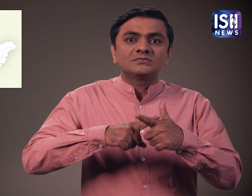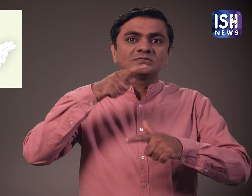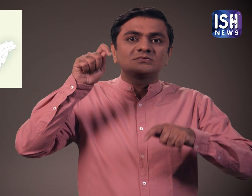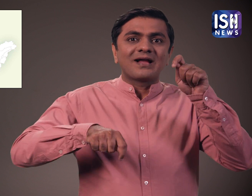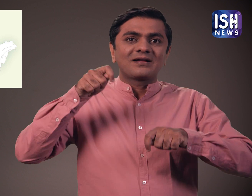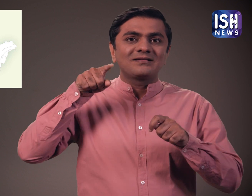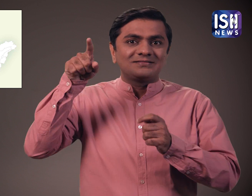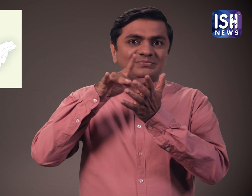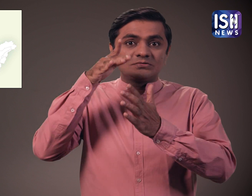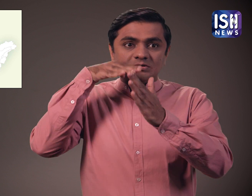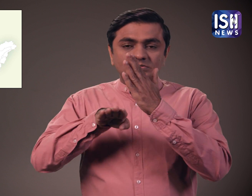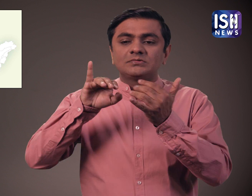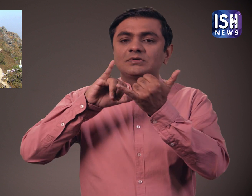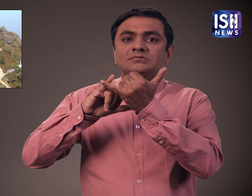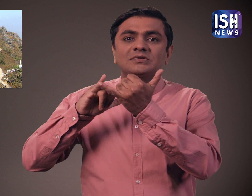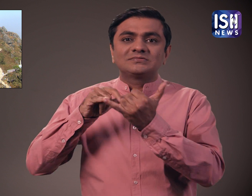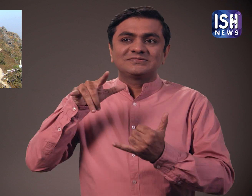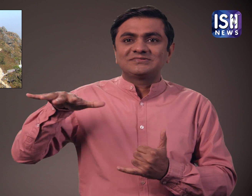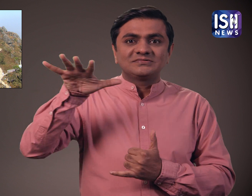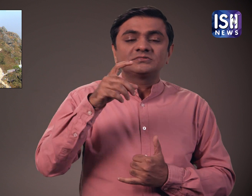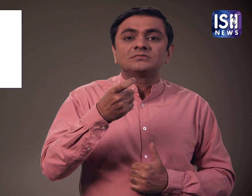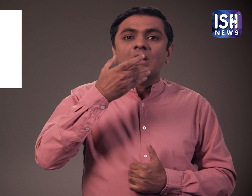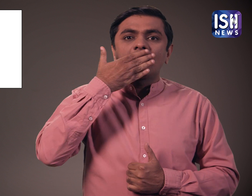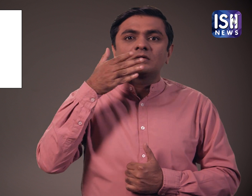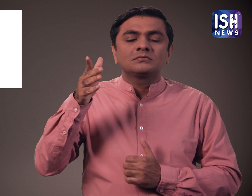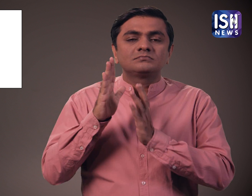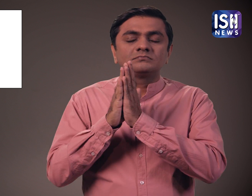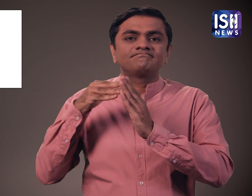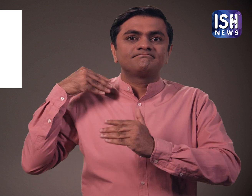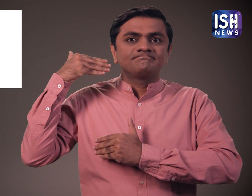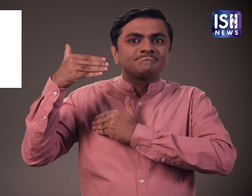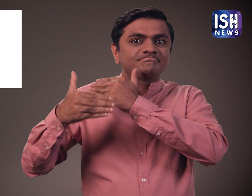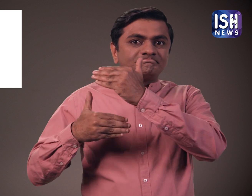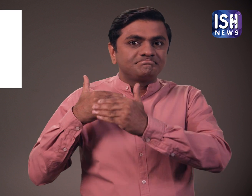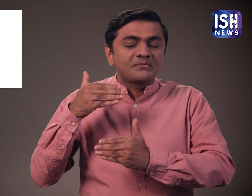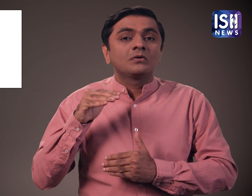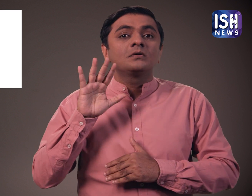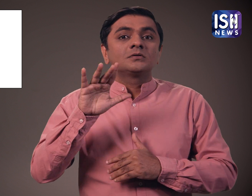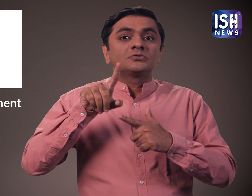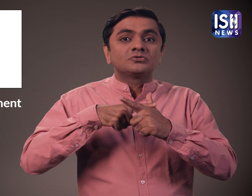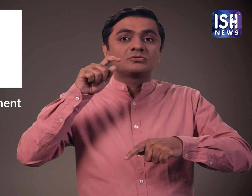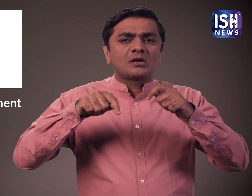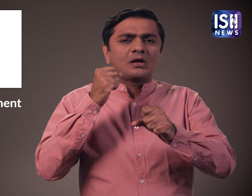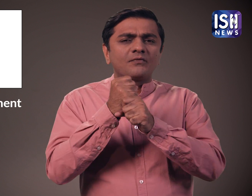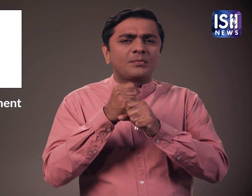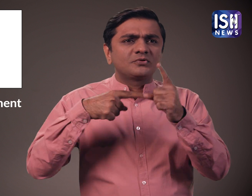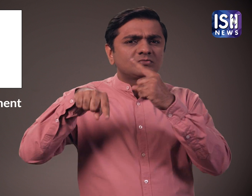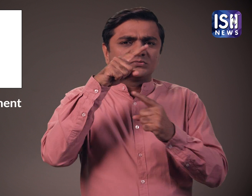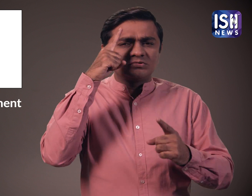जार्खन के श्री समेच शिकर जी जैन समाज का महत्वपूर्णत तीर थे। जब से जार्खन सरकार